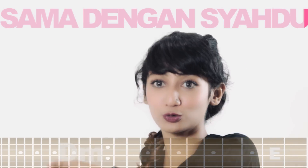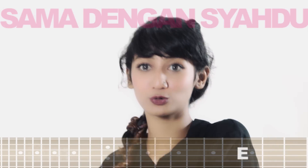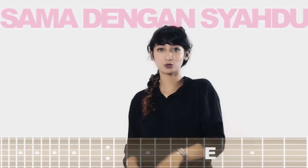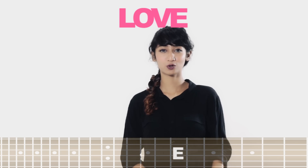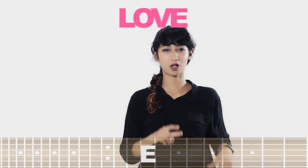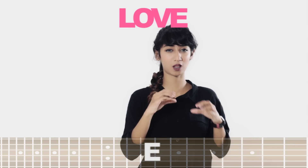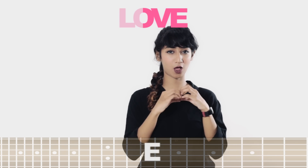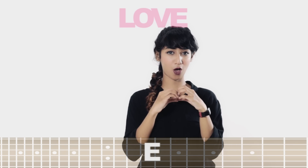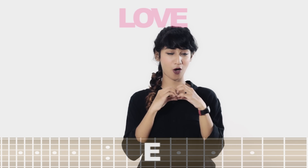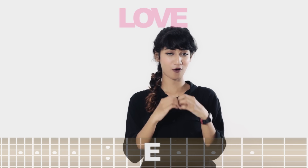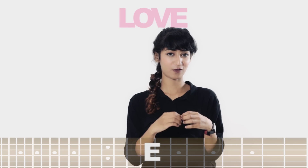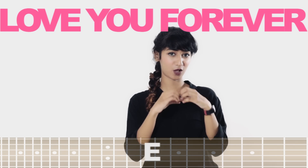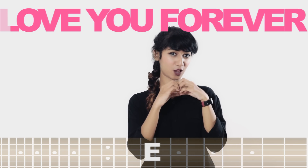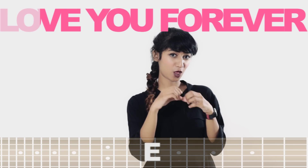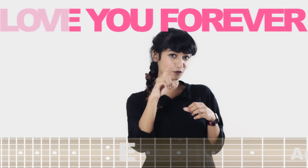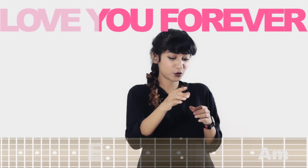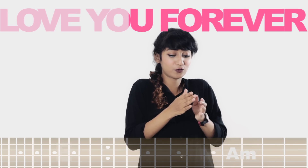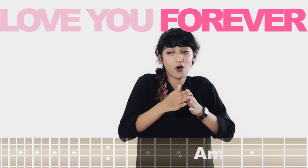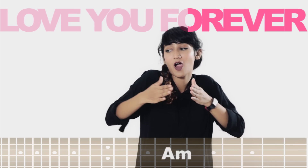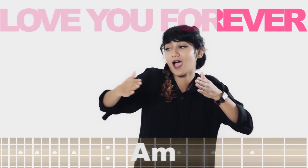Love, love you forever